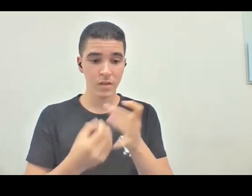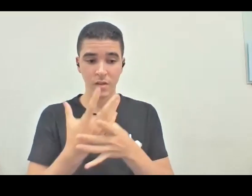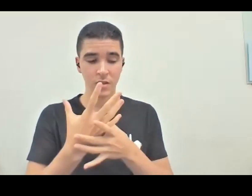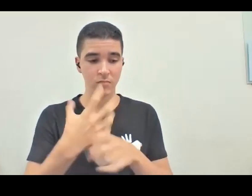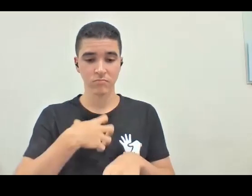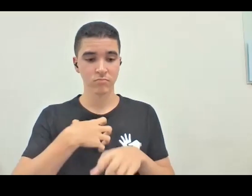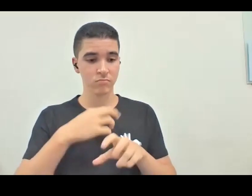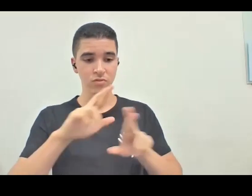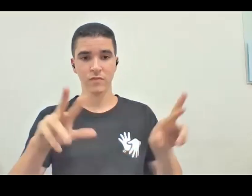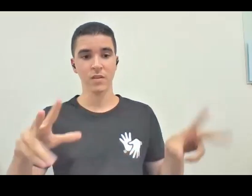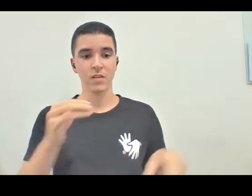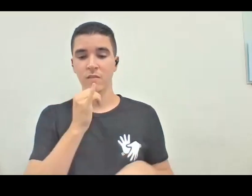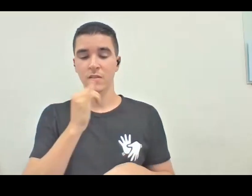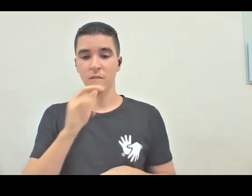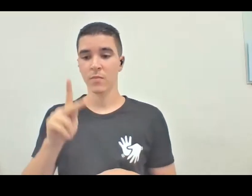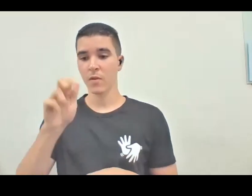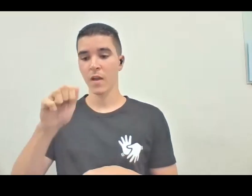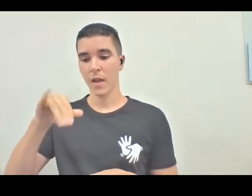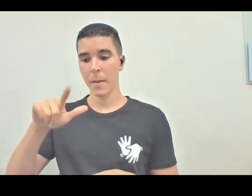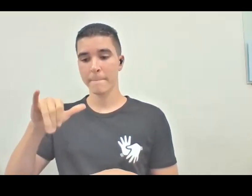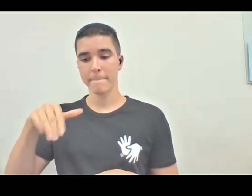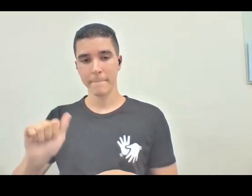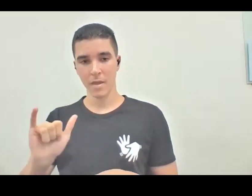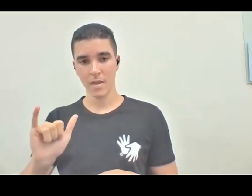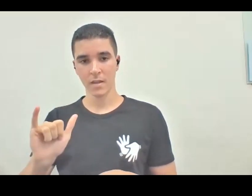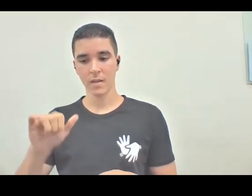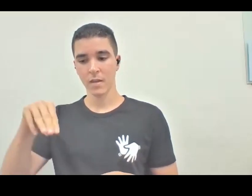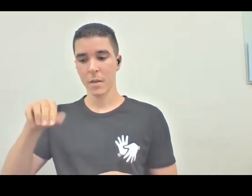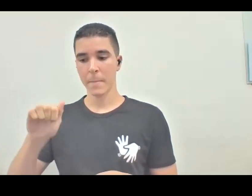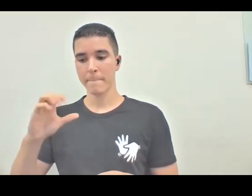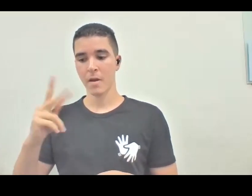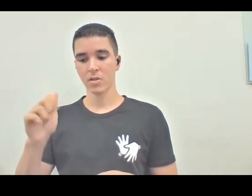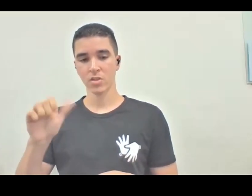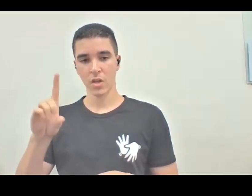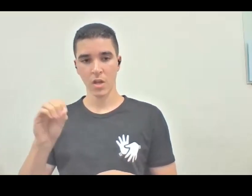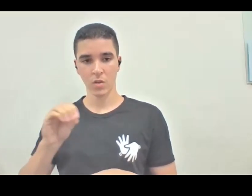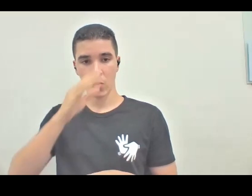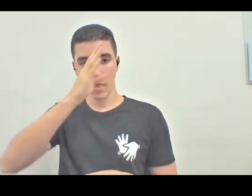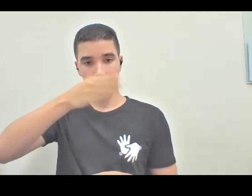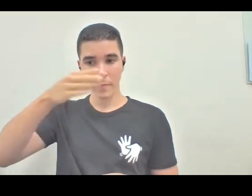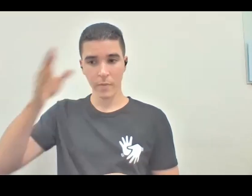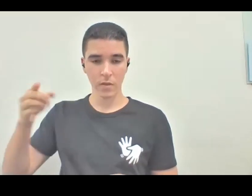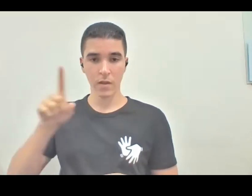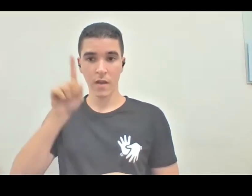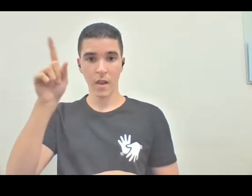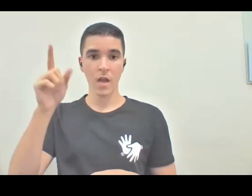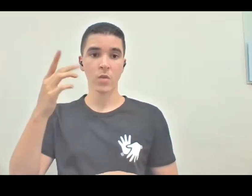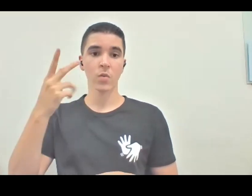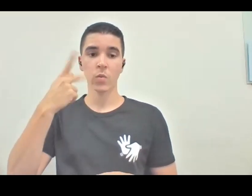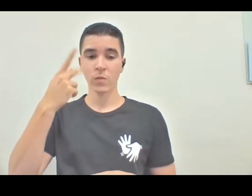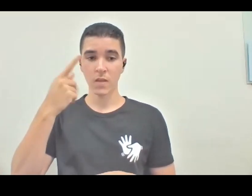da Tamile Machado Vieira, lá na biblioteca do Ceará, que é uma aluna minha de audiodescrição, que hoje é minha